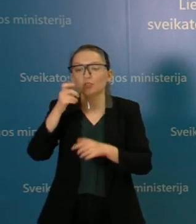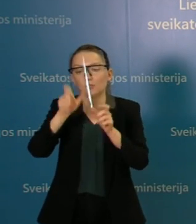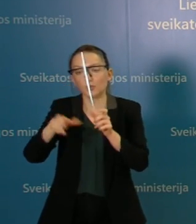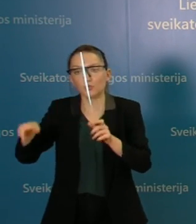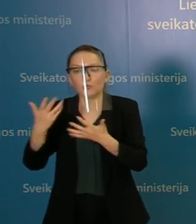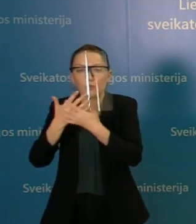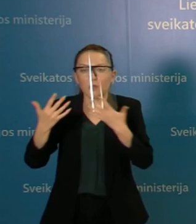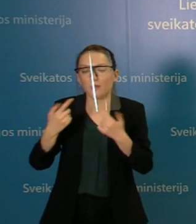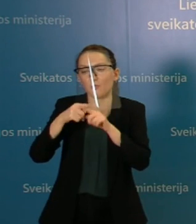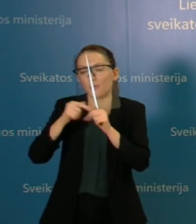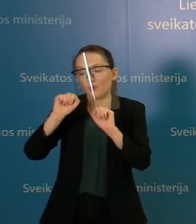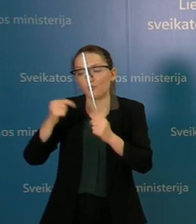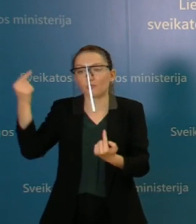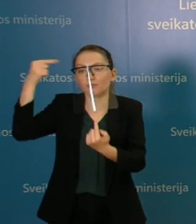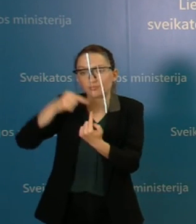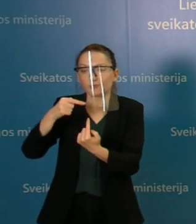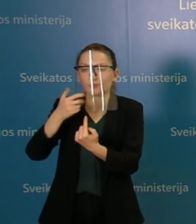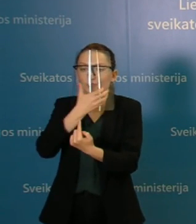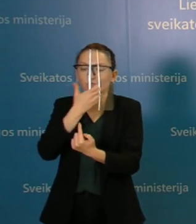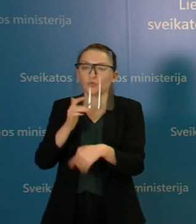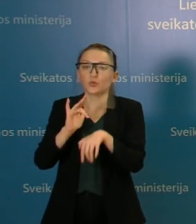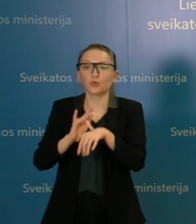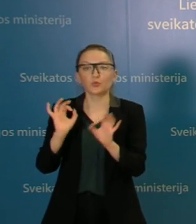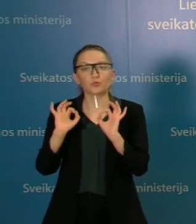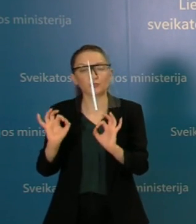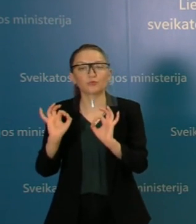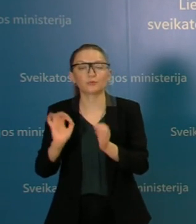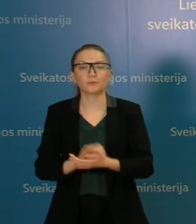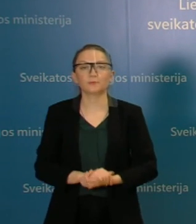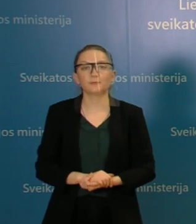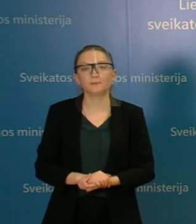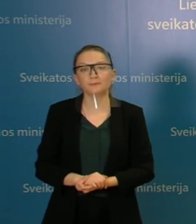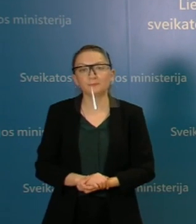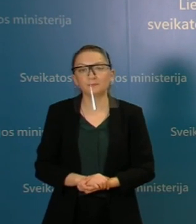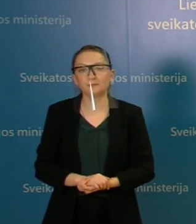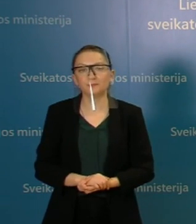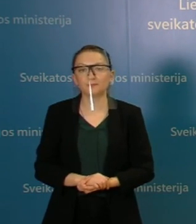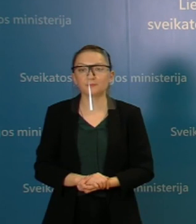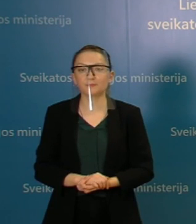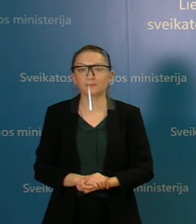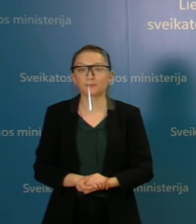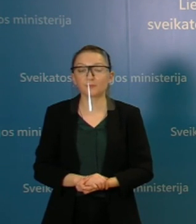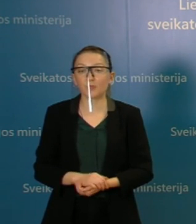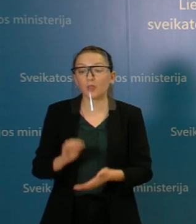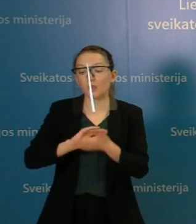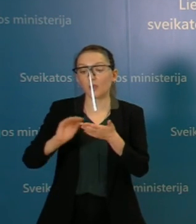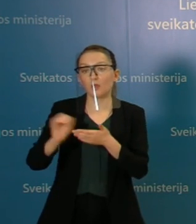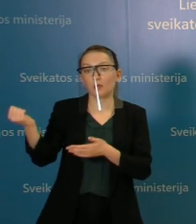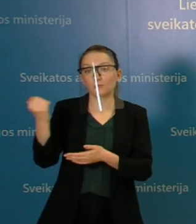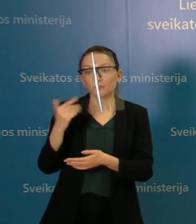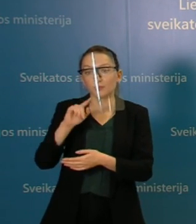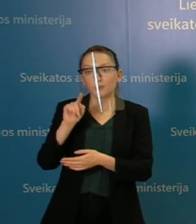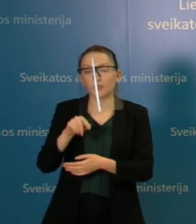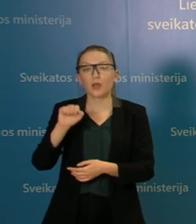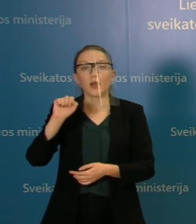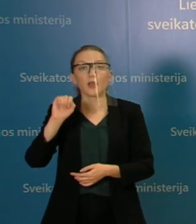ar kitų priemonių, kurios leistų, na, pacientam nepatirti tokią diskomfortą. Iš raštuocius tų klausimų,